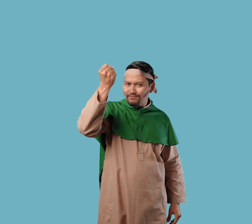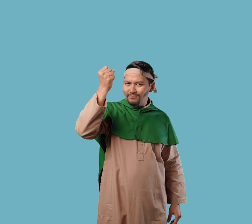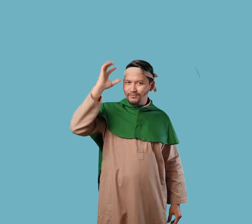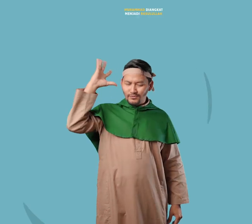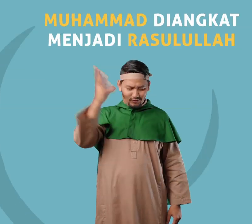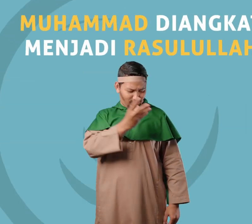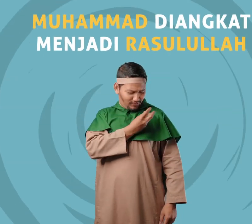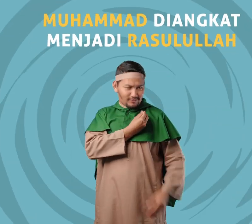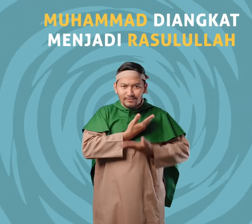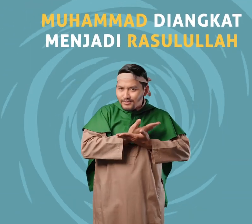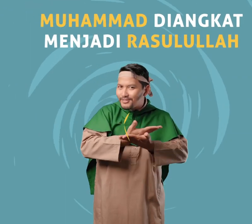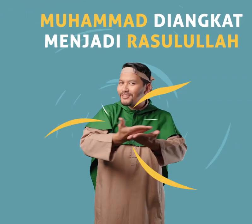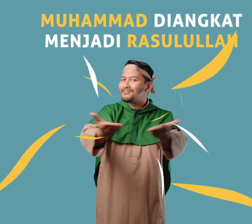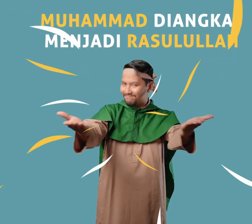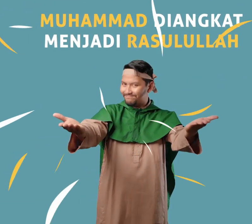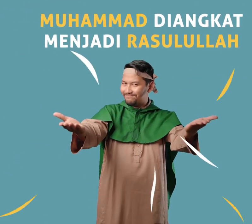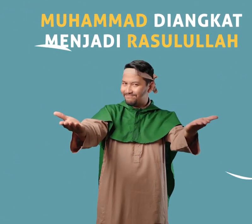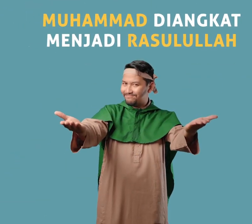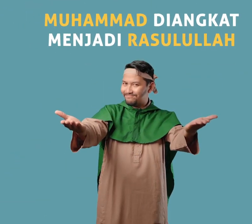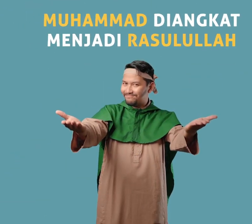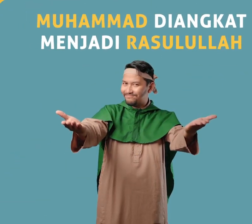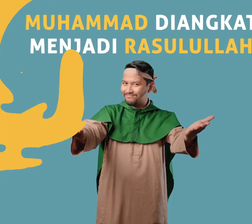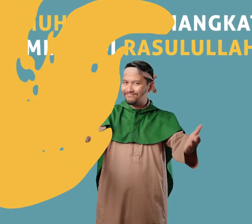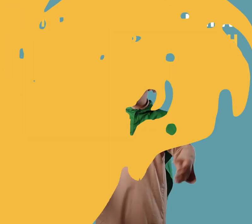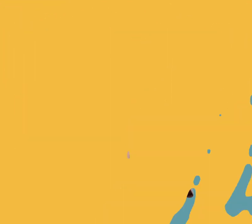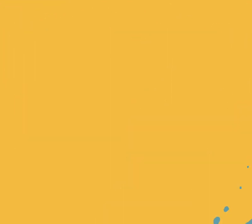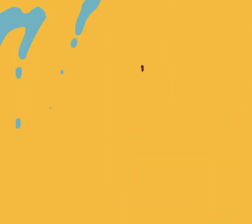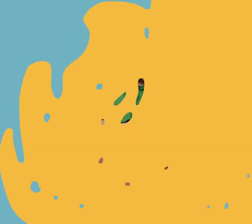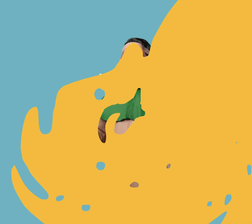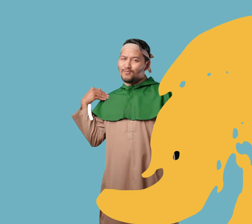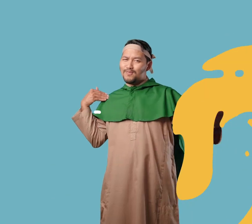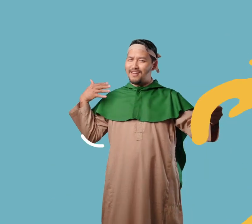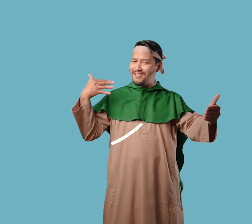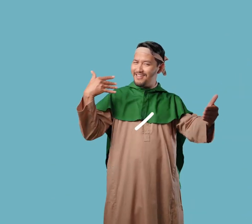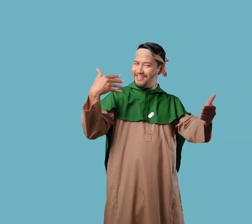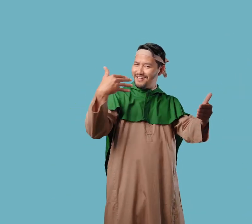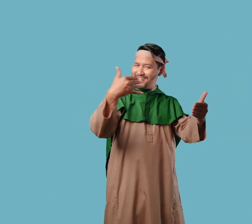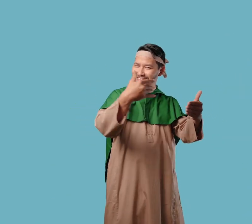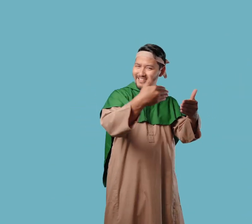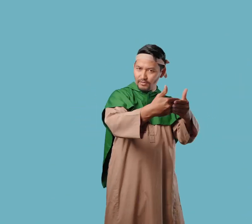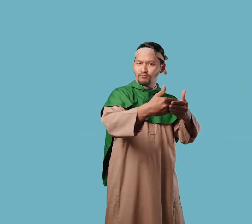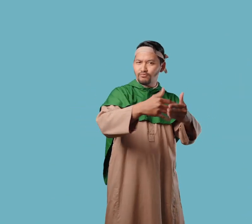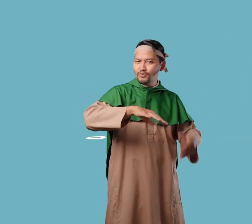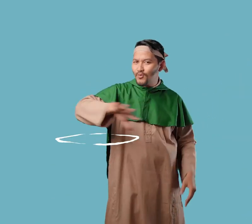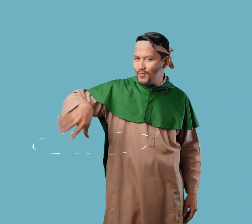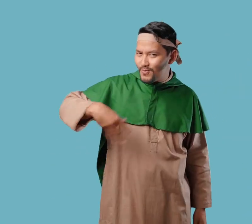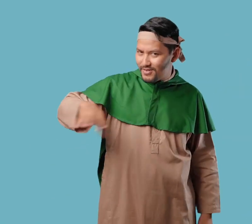Muhammad diangkat sebagai Rasulullah Atau utusan Allah Sejak saat itu, Nabi Muhammad